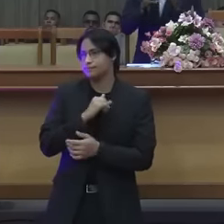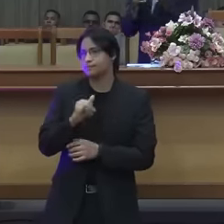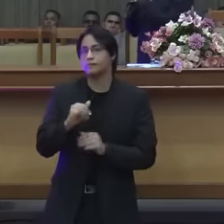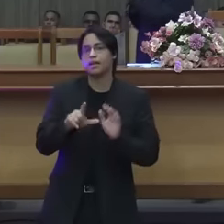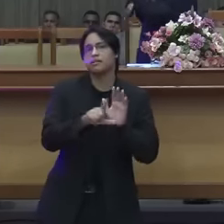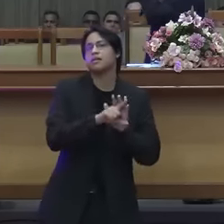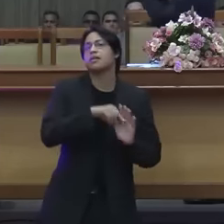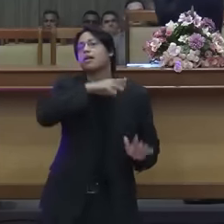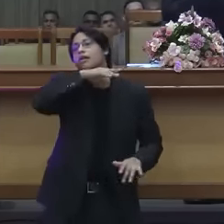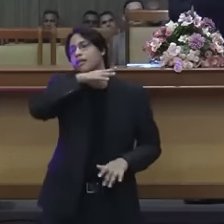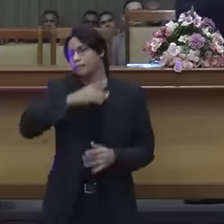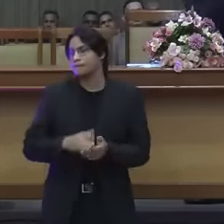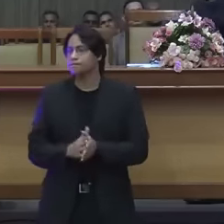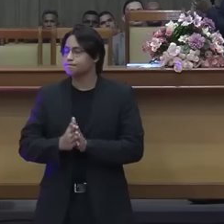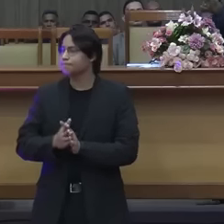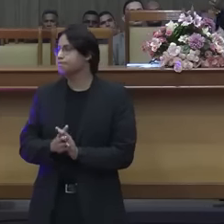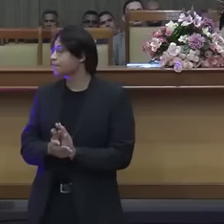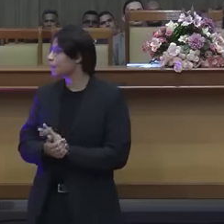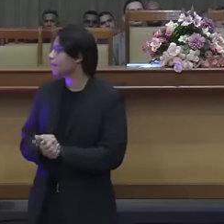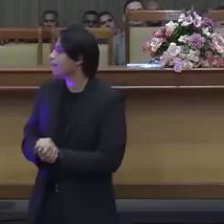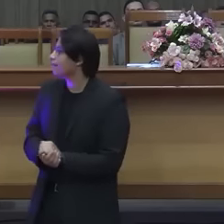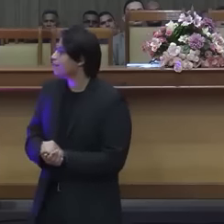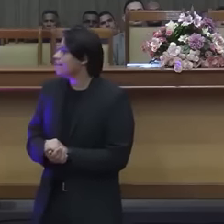Eu vou só dar um exemplo aqui para vocês.